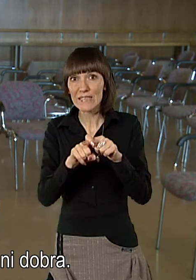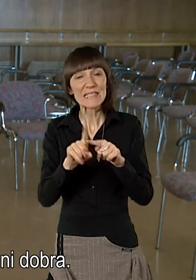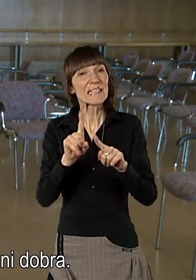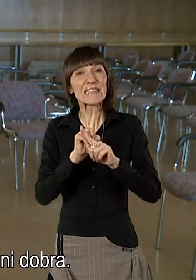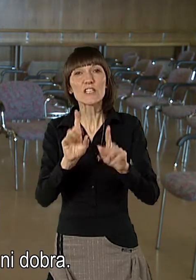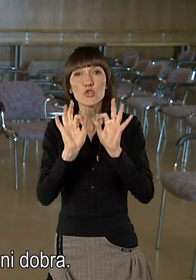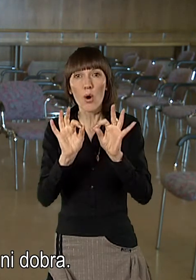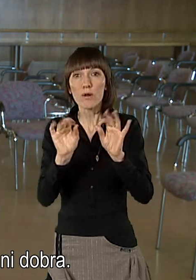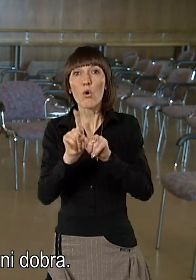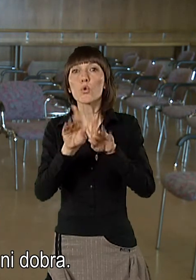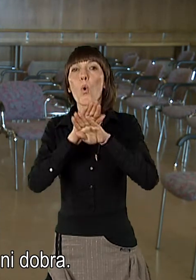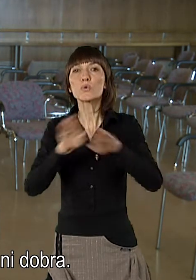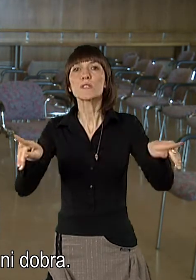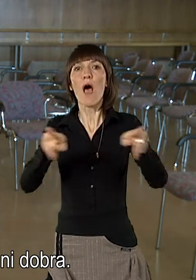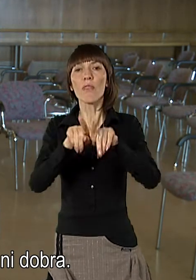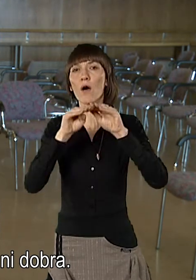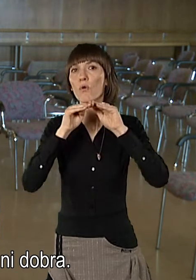uravnilavka ni dobrač.